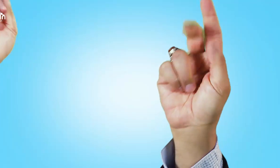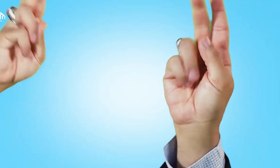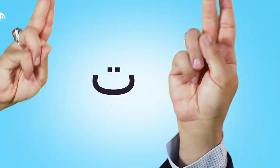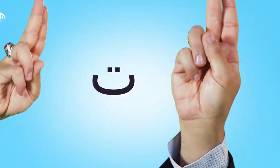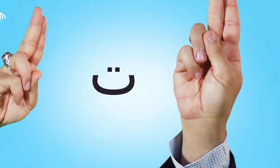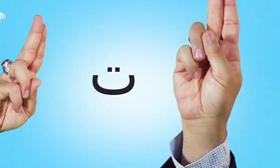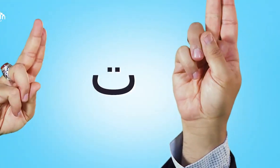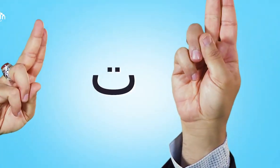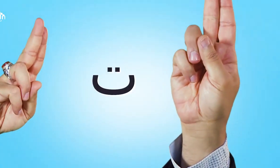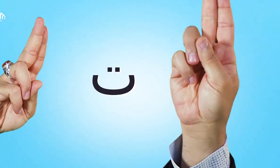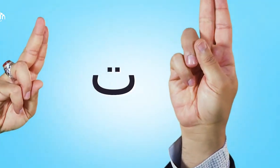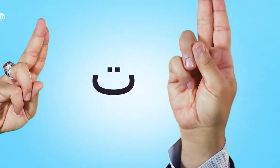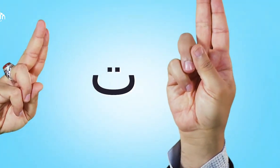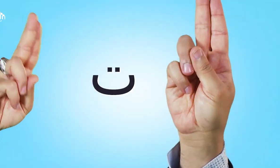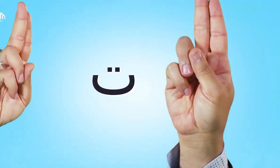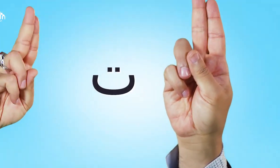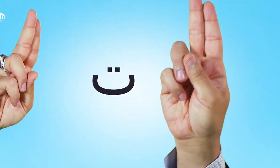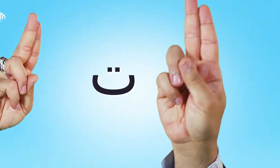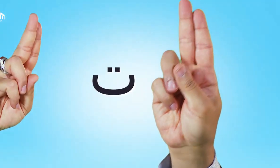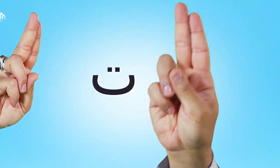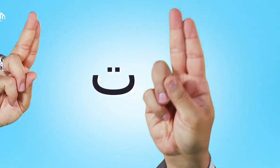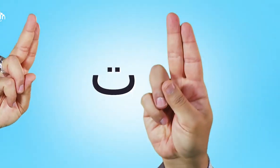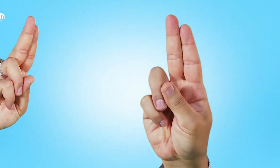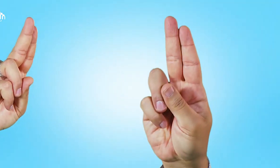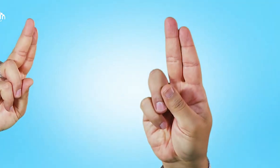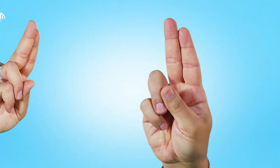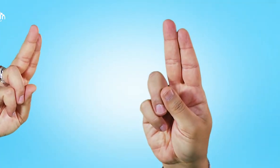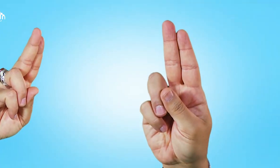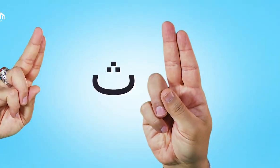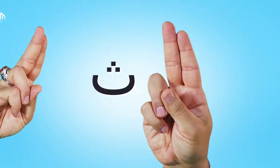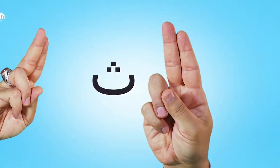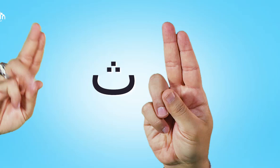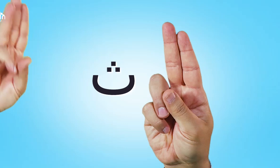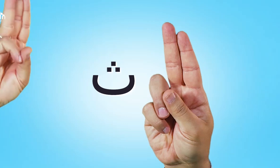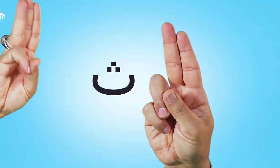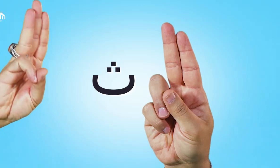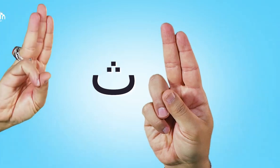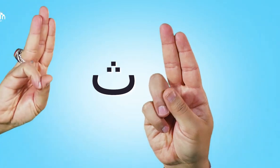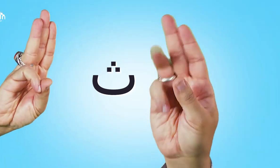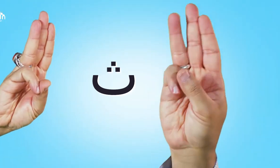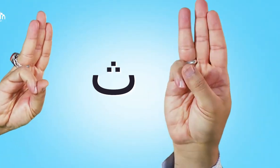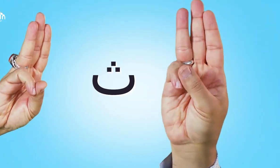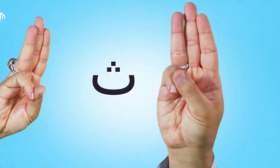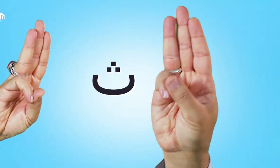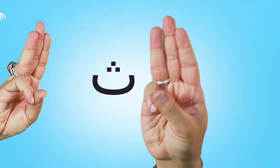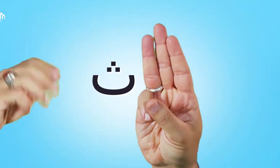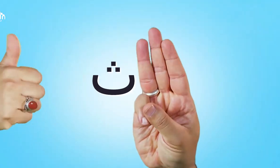نقطتين أليس كذلك؟ نقطتين الثا كم نقطة؟ ثلاث نقاط إذن